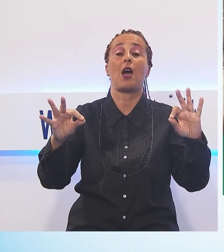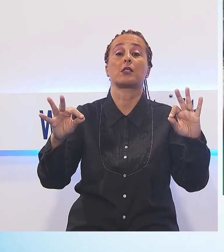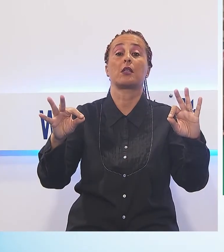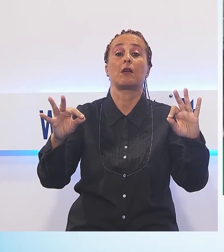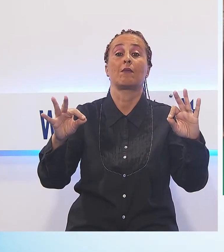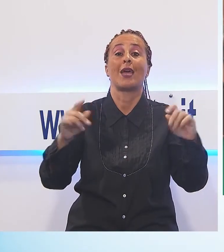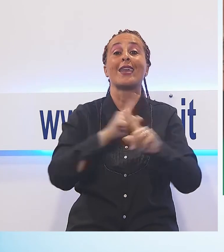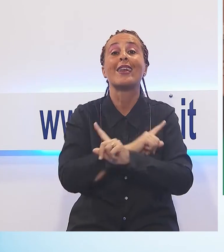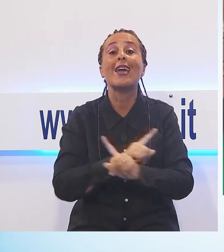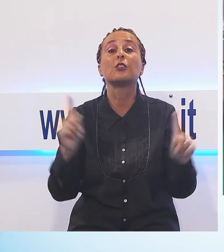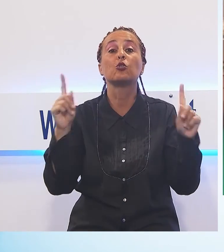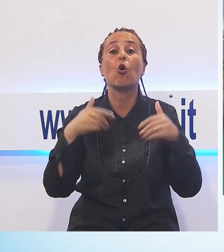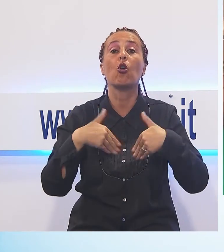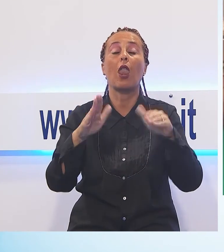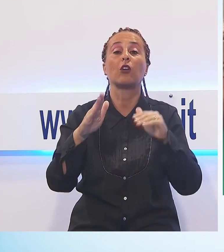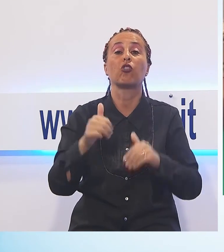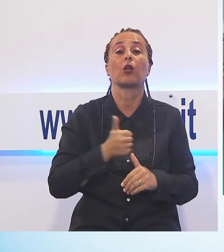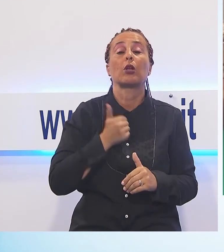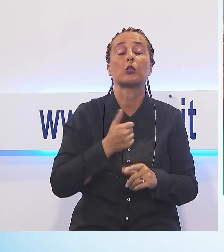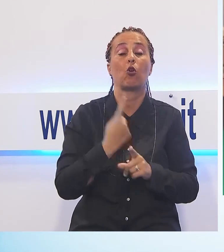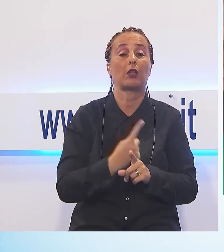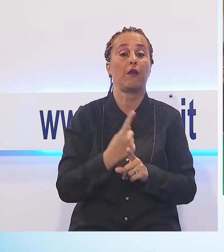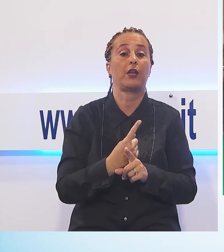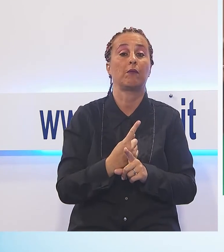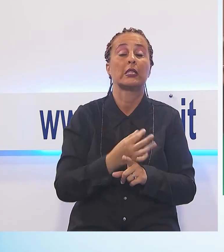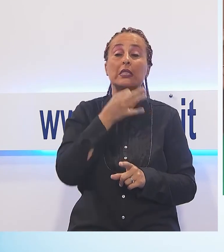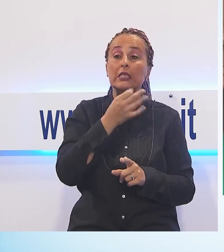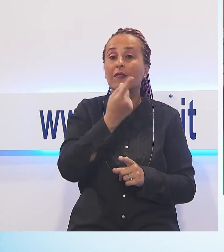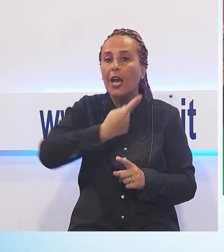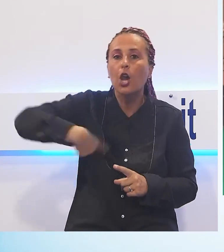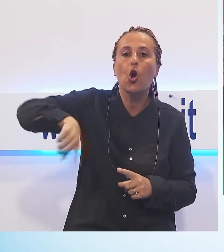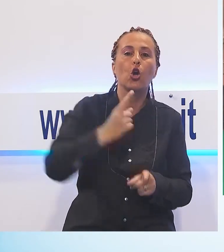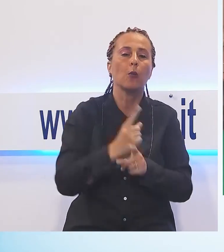nessuno solo. È un impegno che ci prendiamo con i nostri Cresimati.